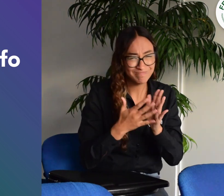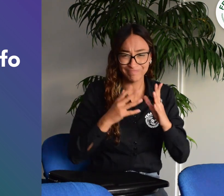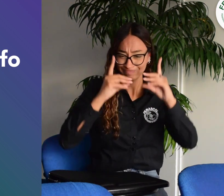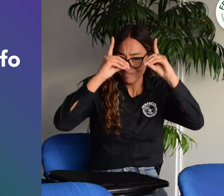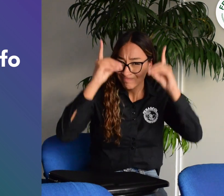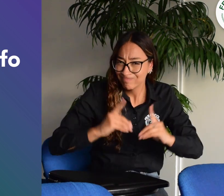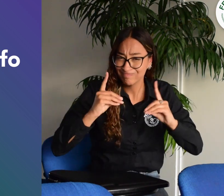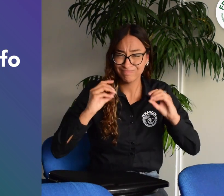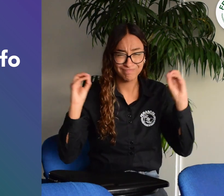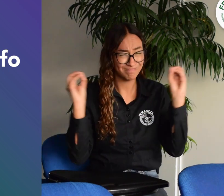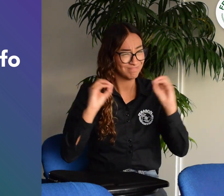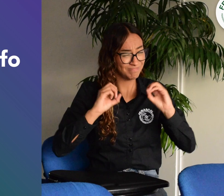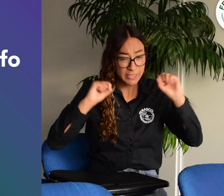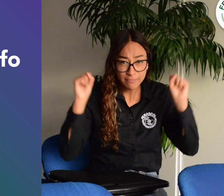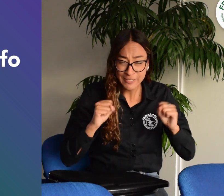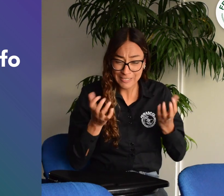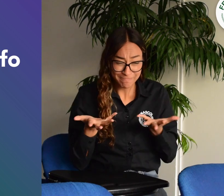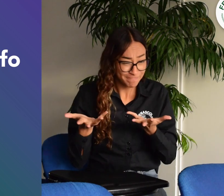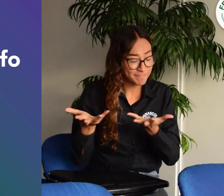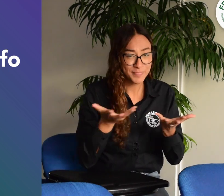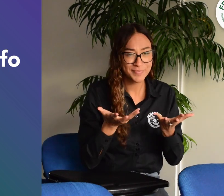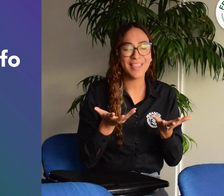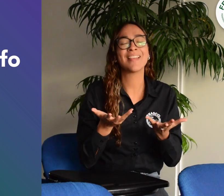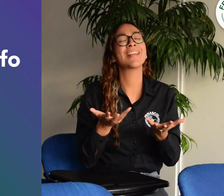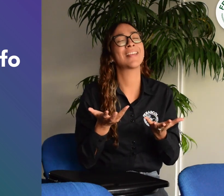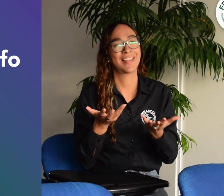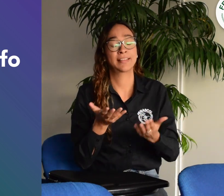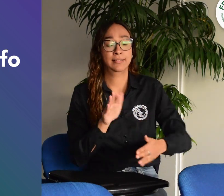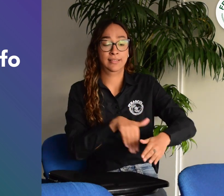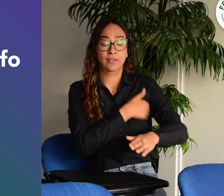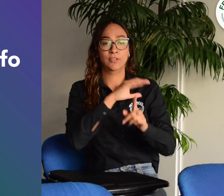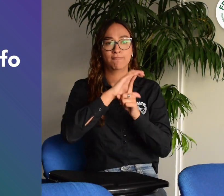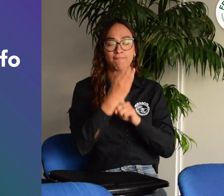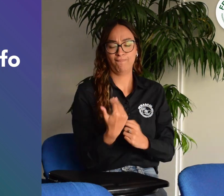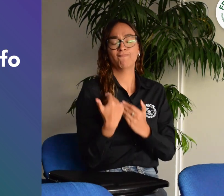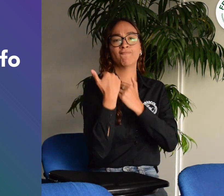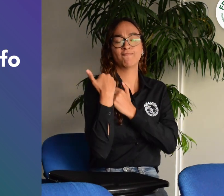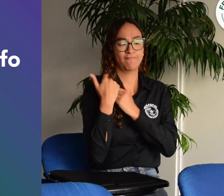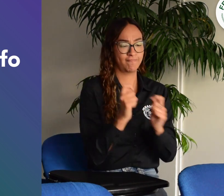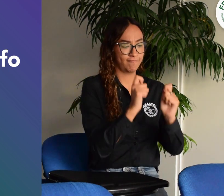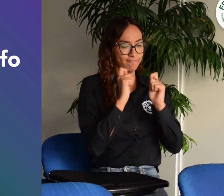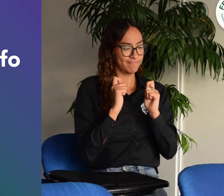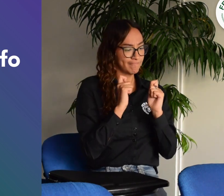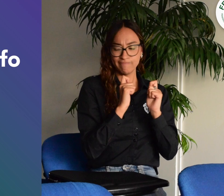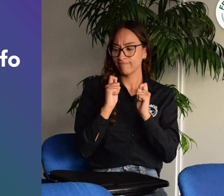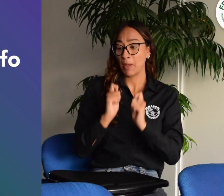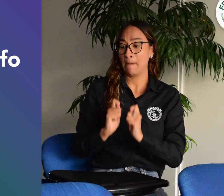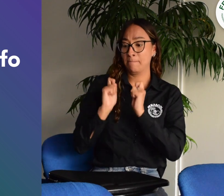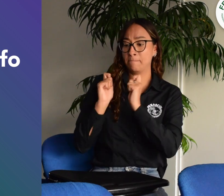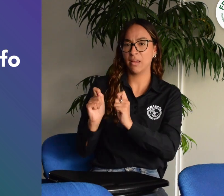ni acuerdos para la normalización y sistematización de la lengua de señas colombiana, el Ministerio de Cultura asignará al